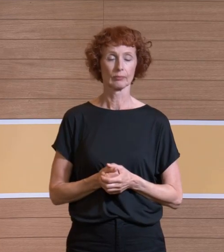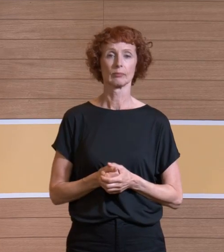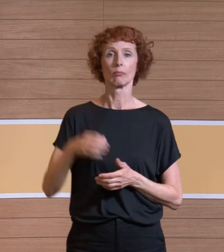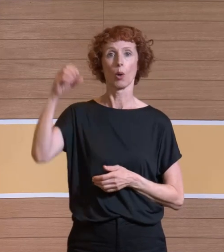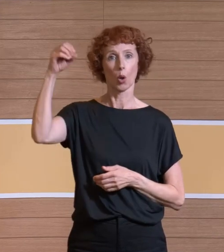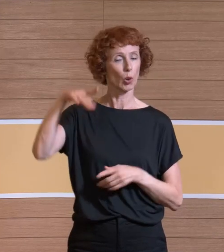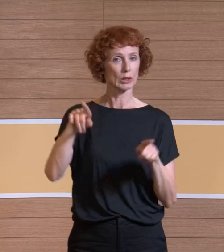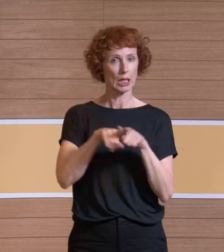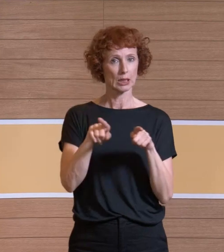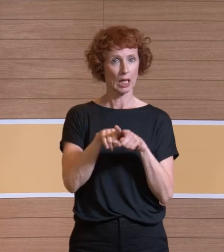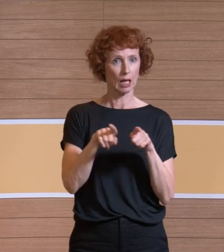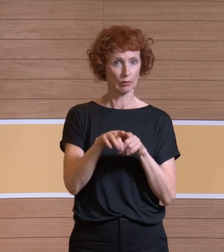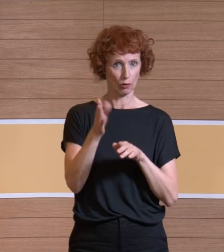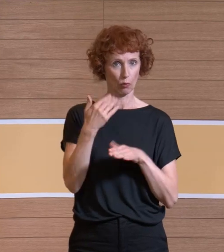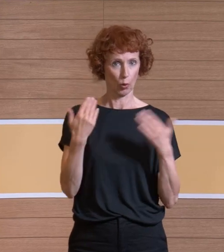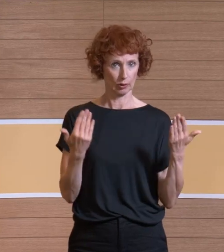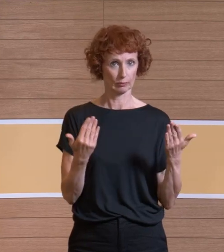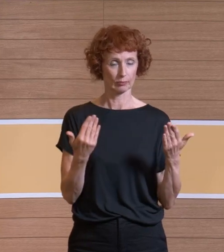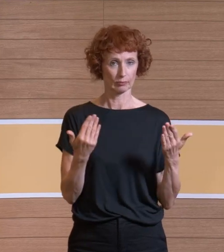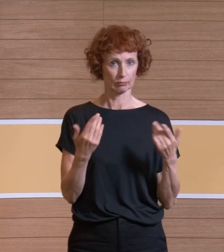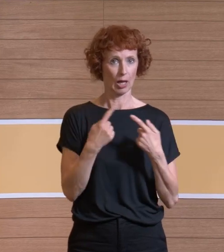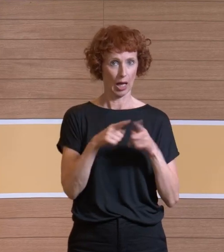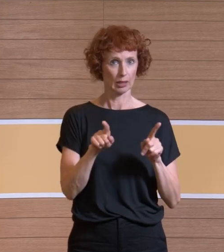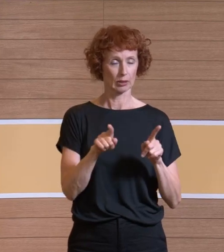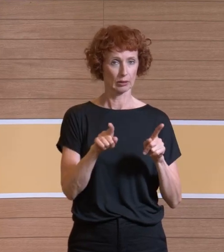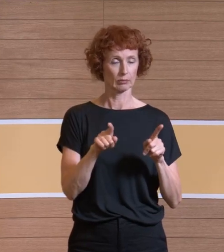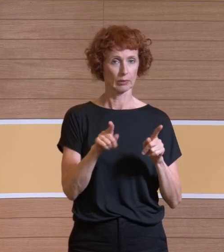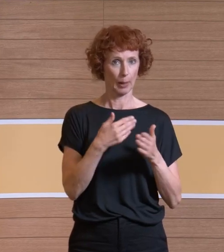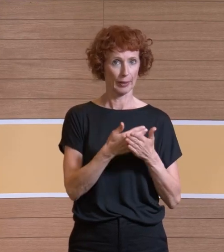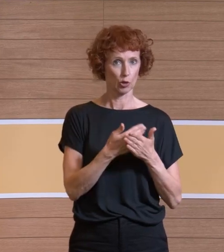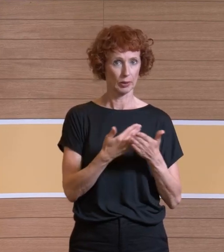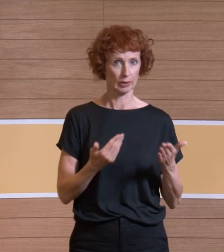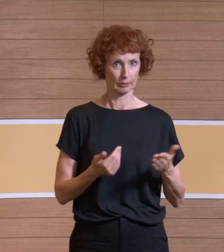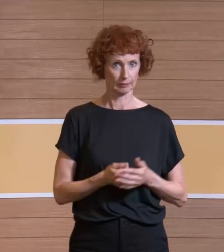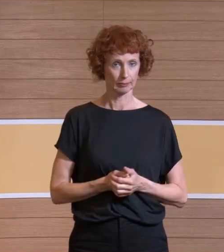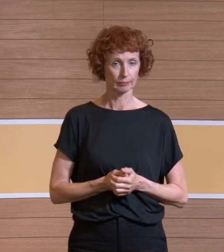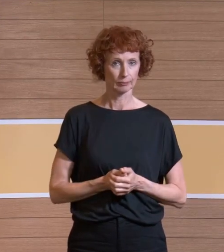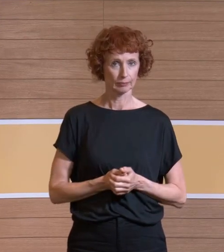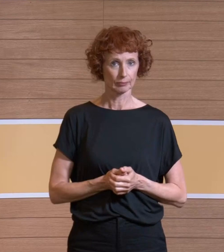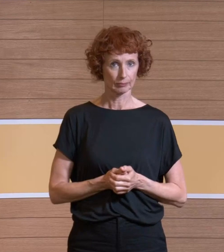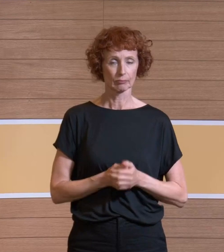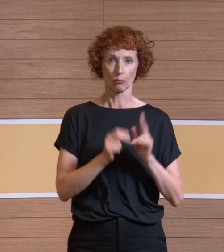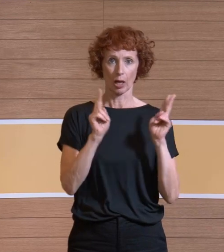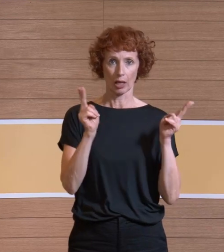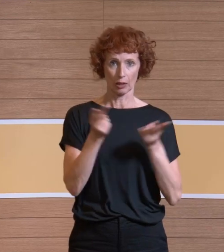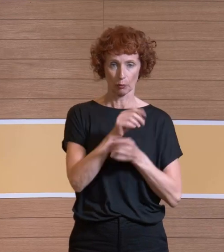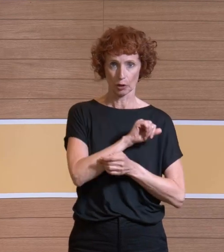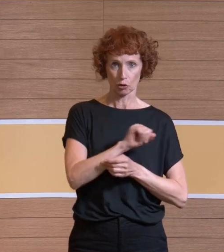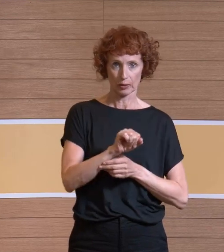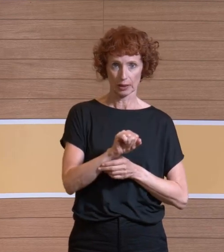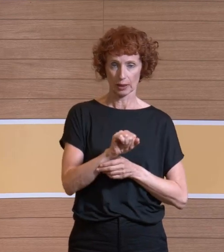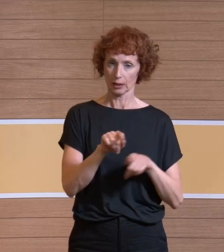genau gleich wie aufgehangen wie bei der Gleichförmigkeit der Geschwindigkeit,